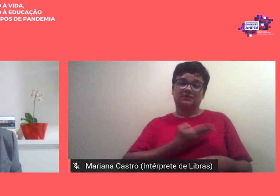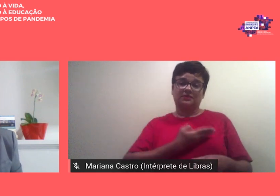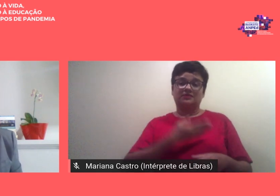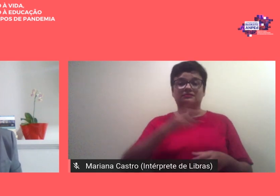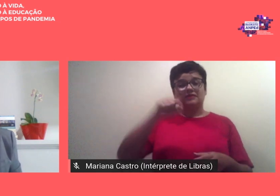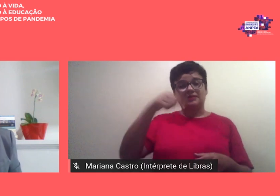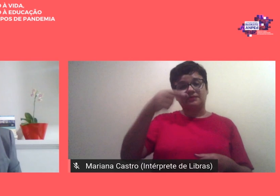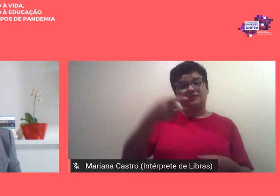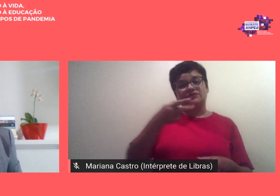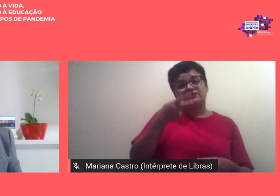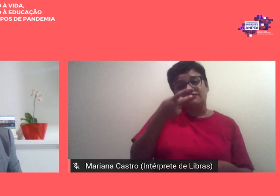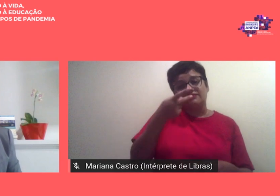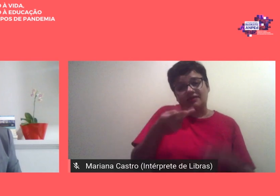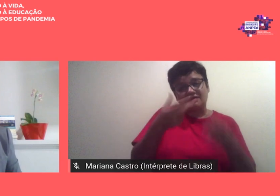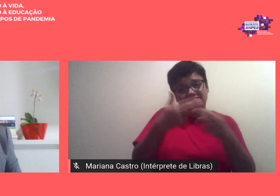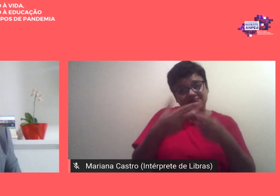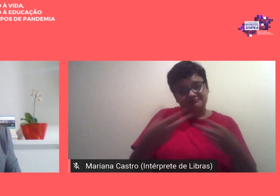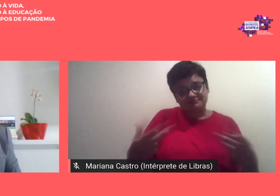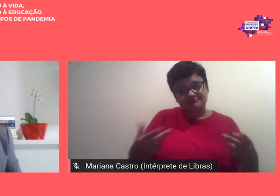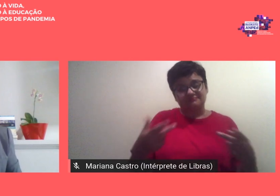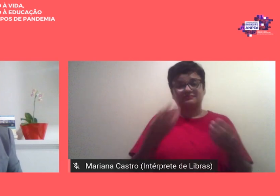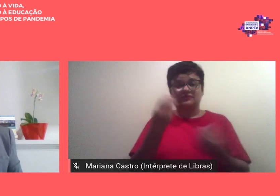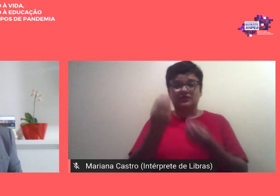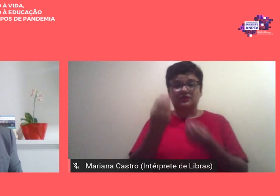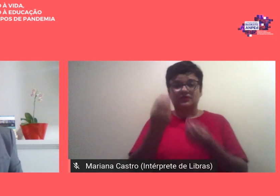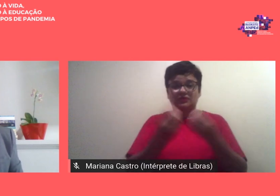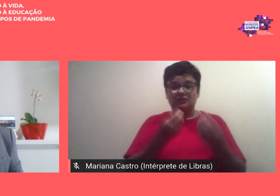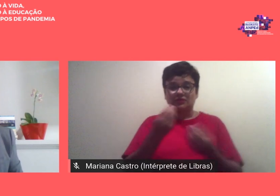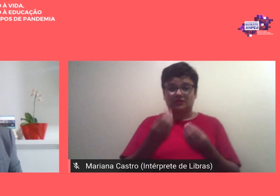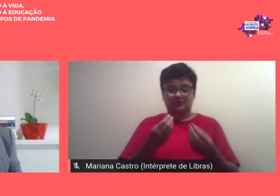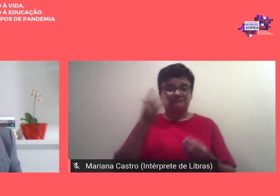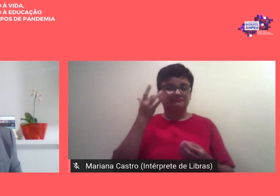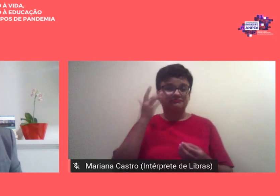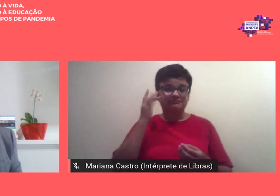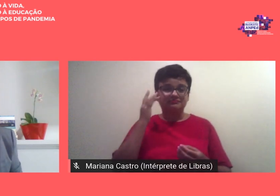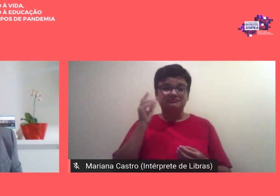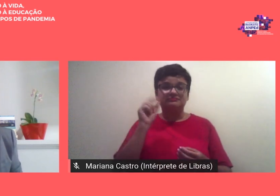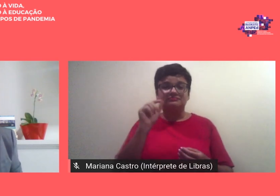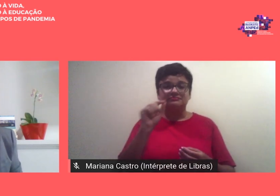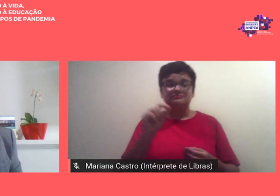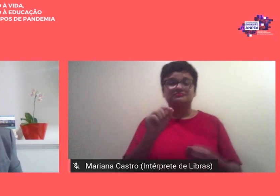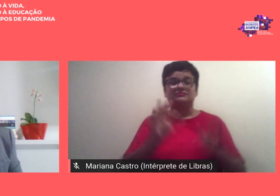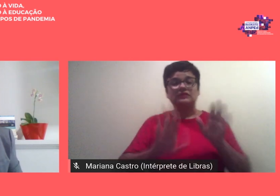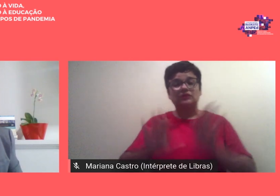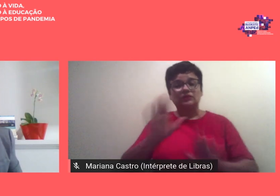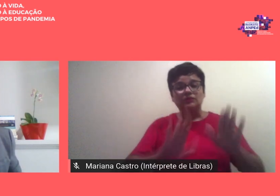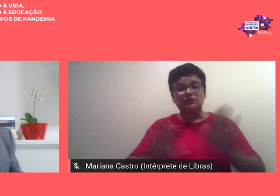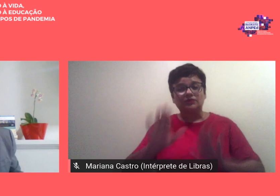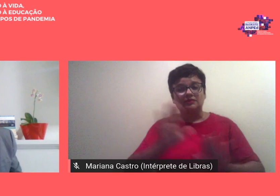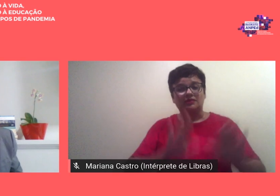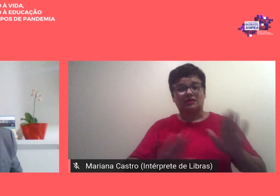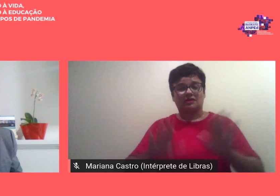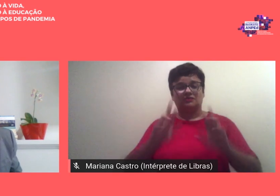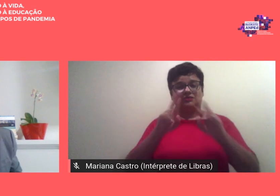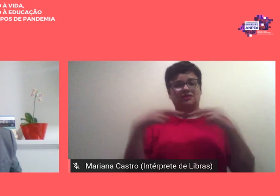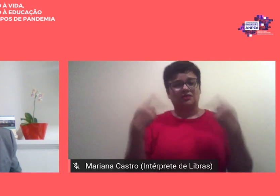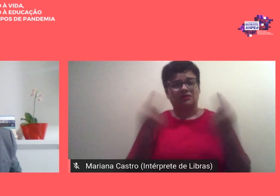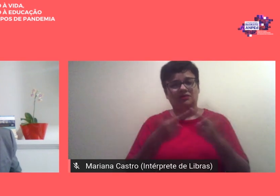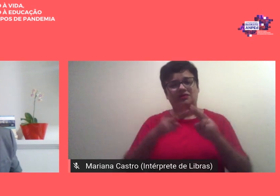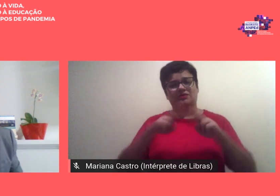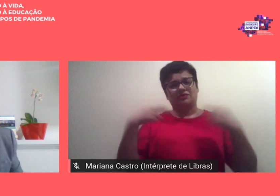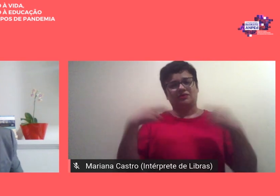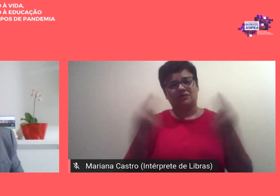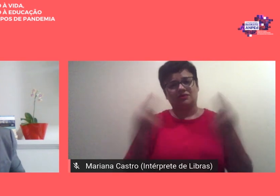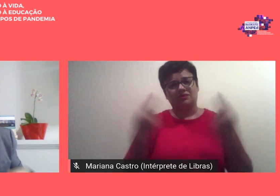vários aspectos dessa concepção uma concepção que foi cuidada com muitas reuniões com muita